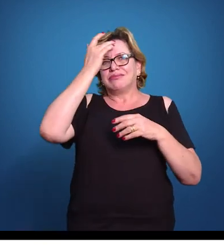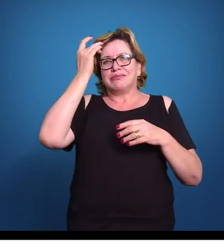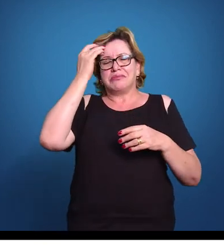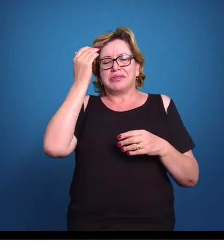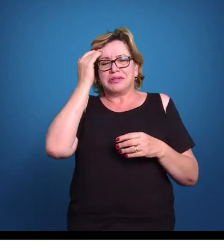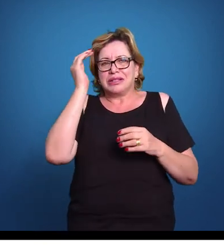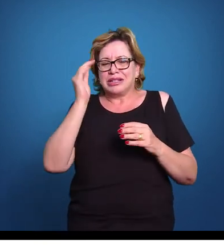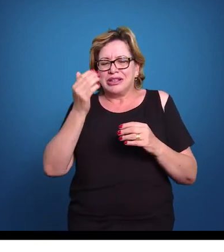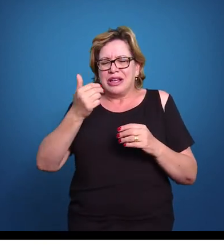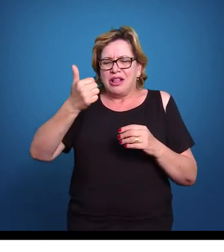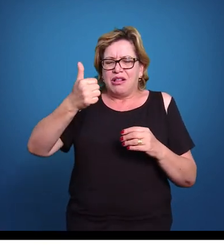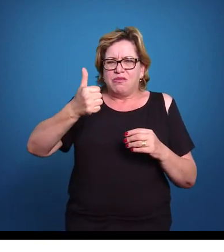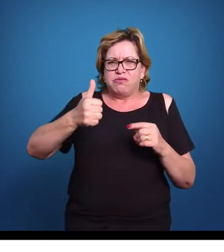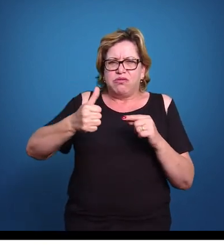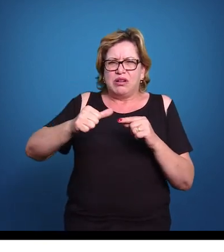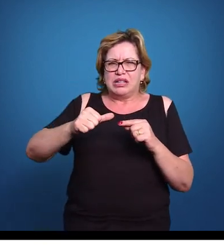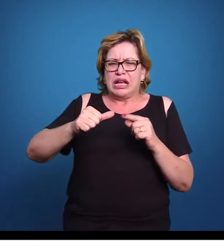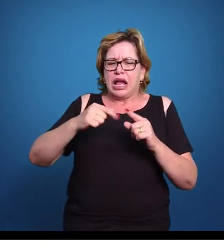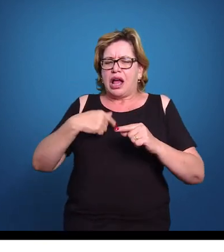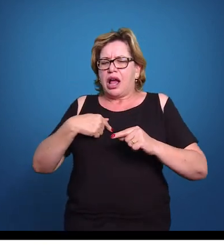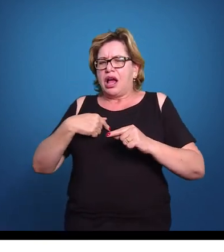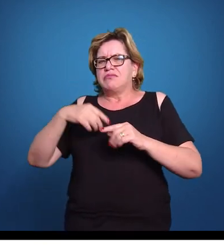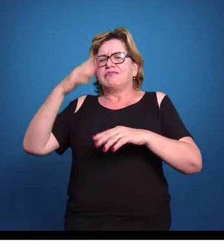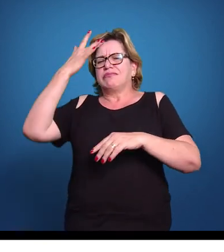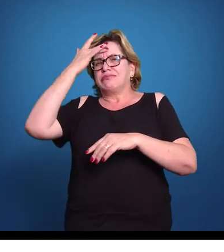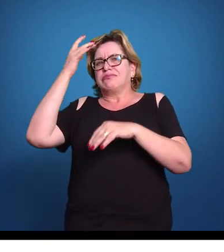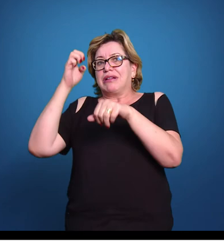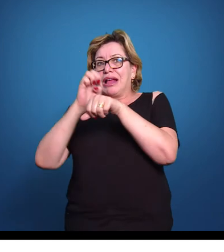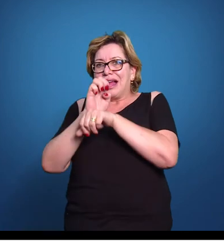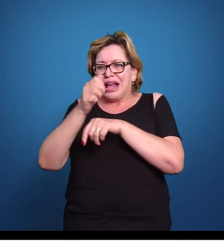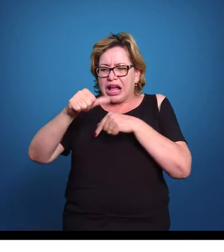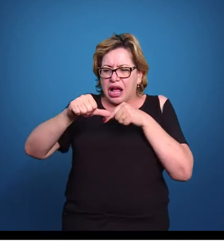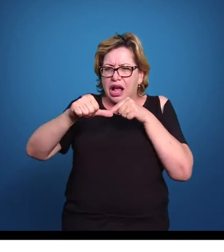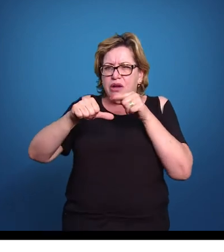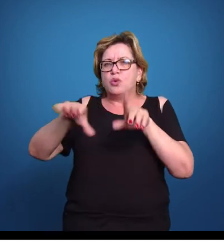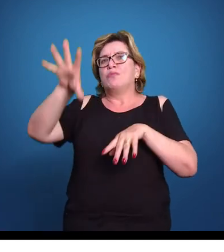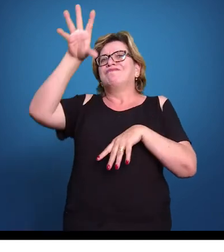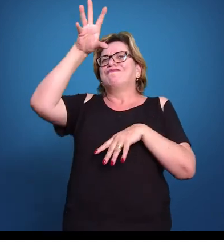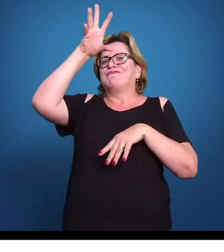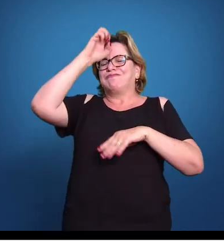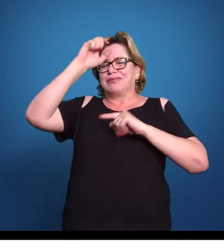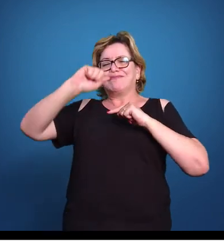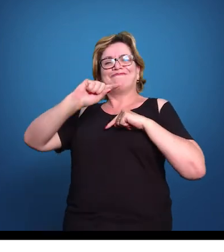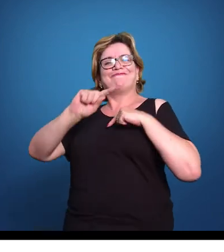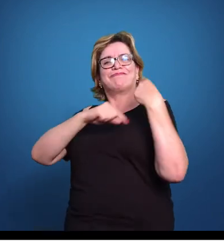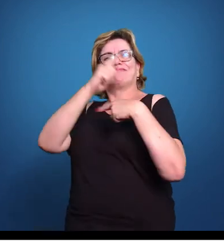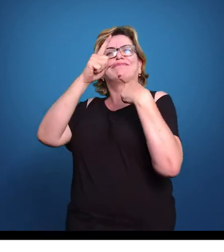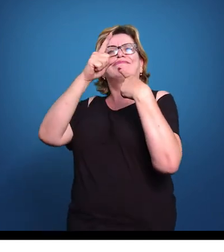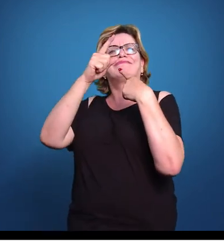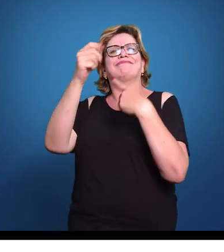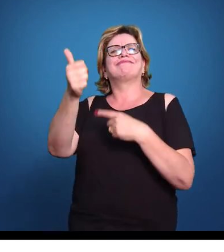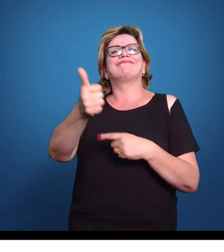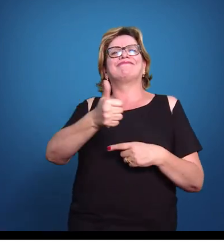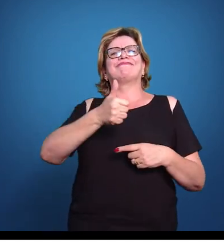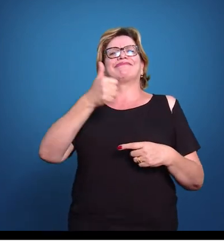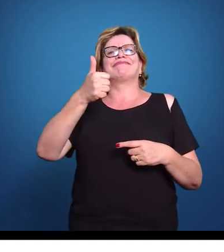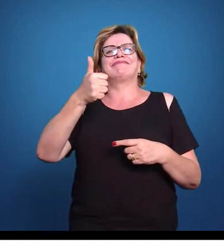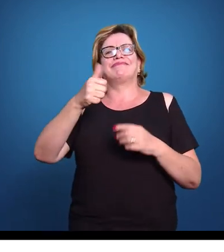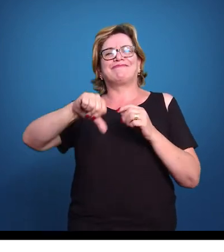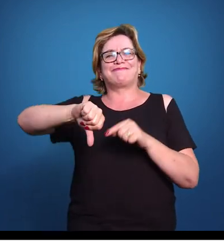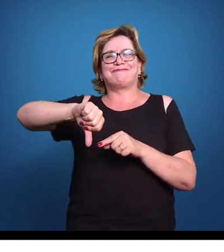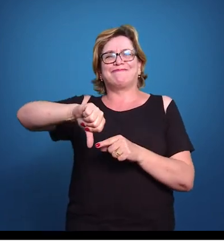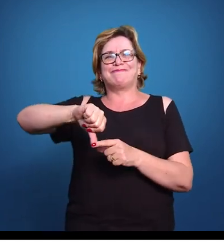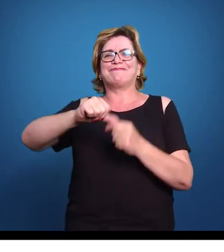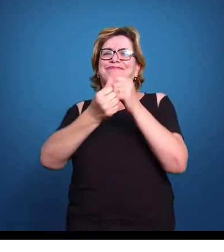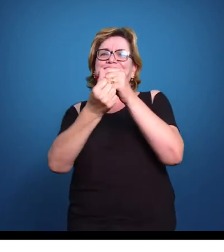é do fracasso que o empreendedor tira uma lição que pode tornar ele uma pessoa de sucesso. Nem sempre você vai ter